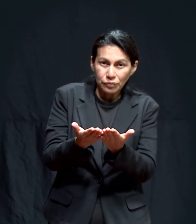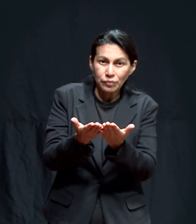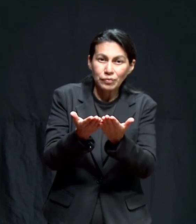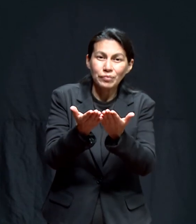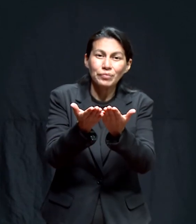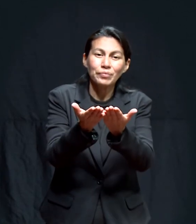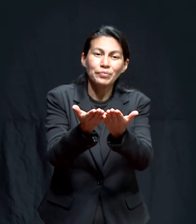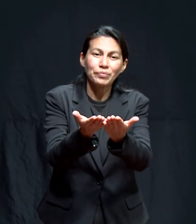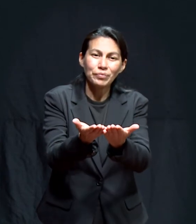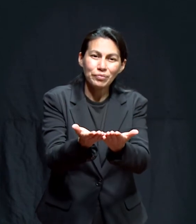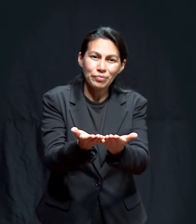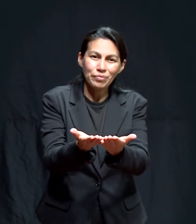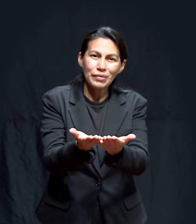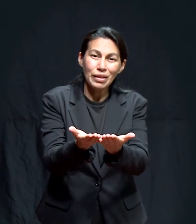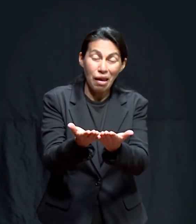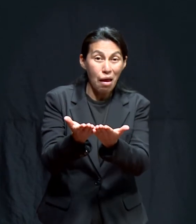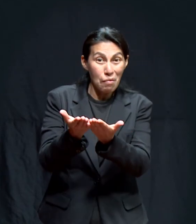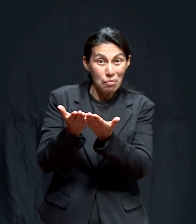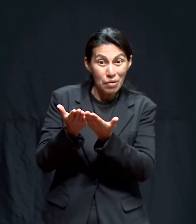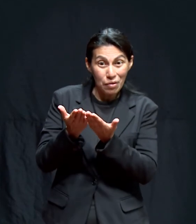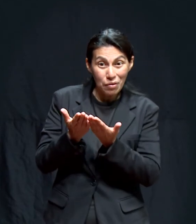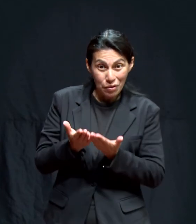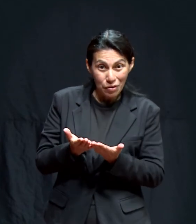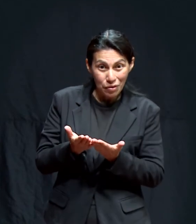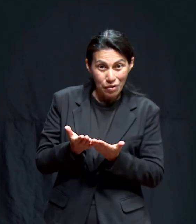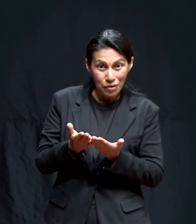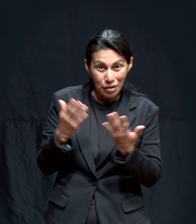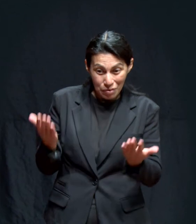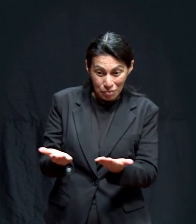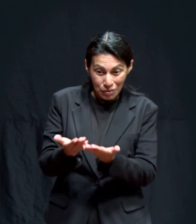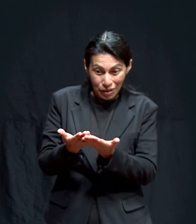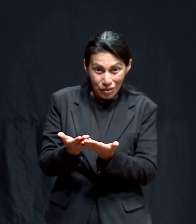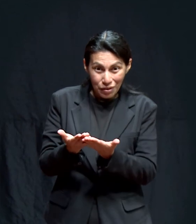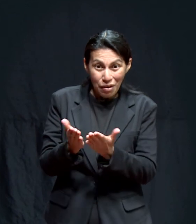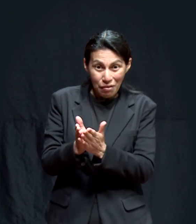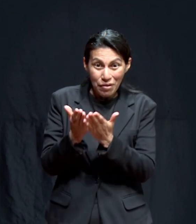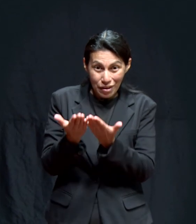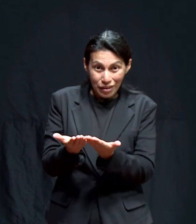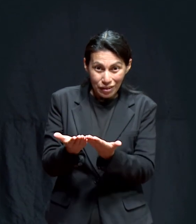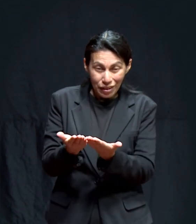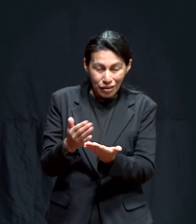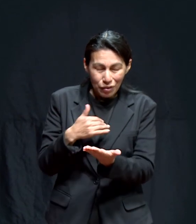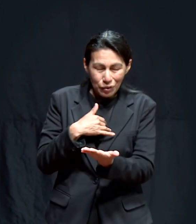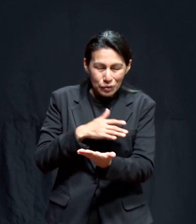así. Vino al frente de mí y me la depositó en mi mano abierta.